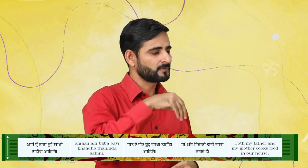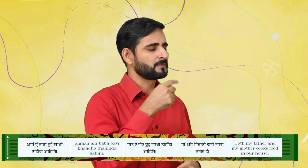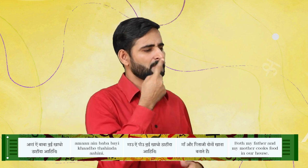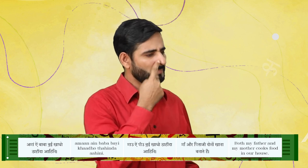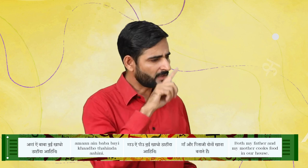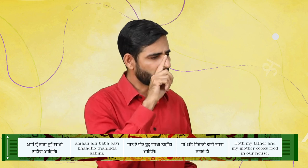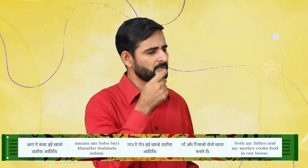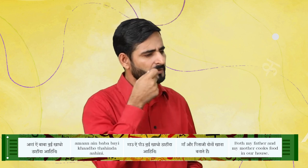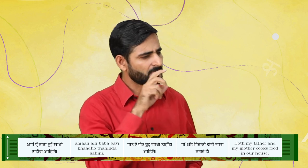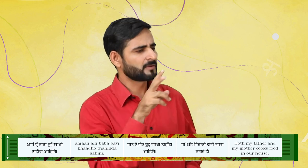आहें